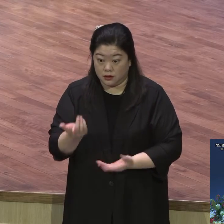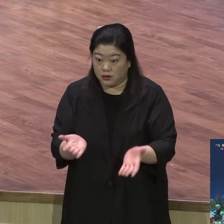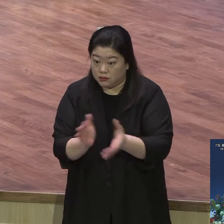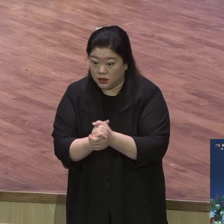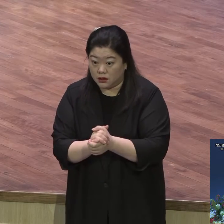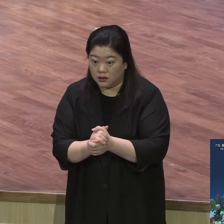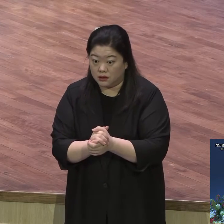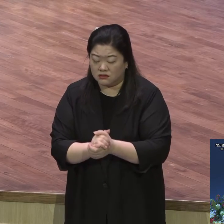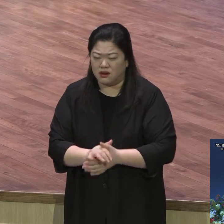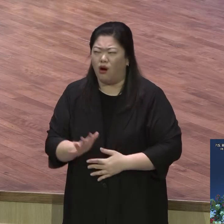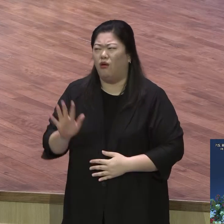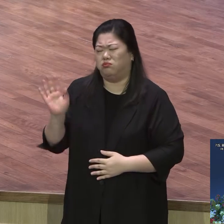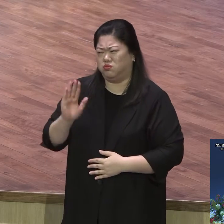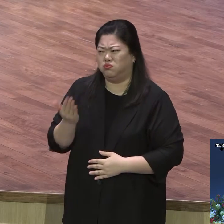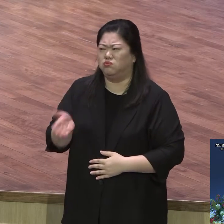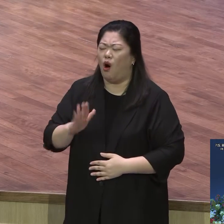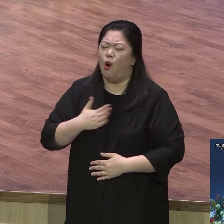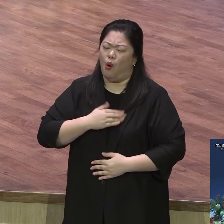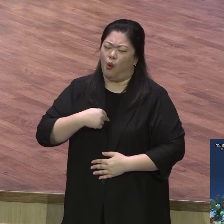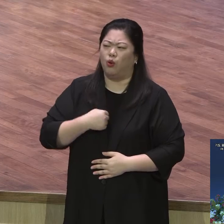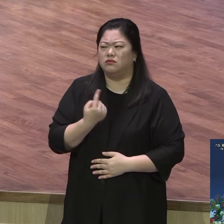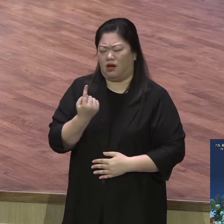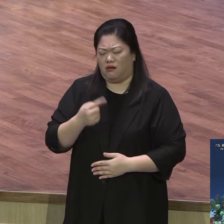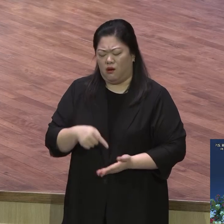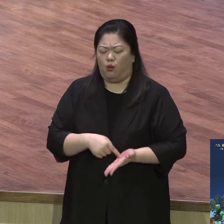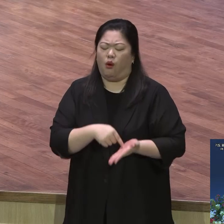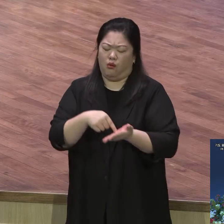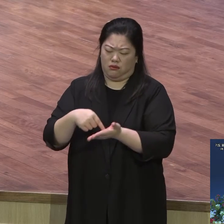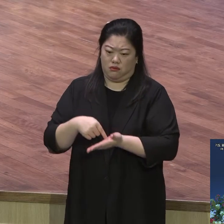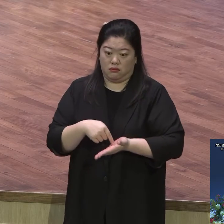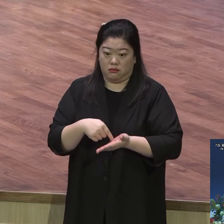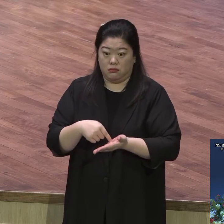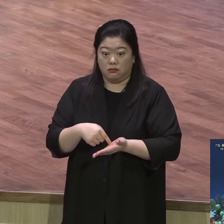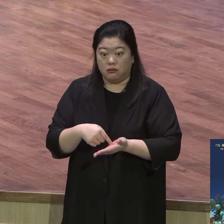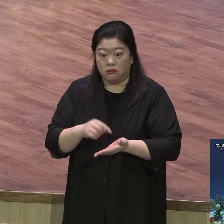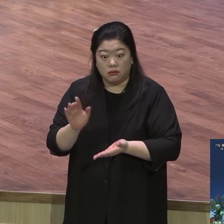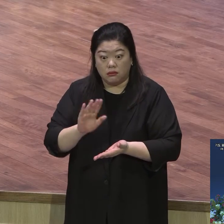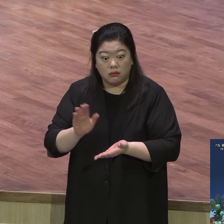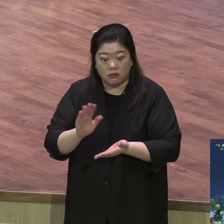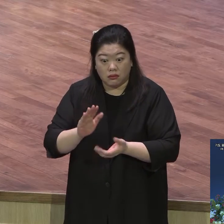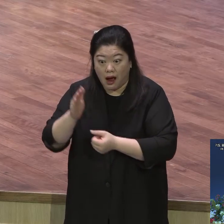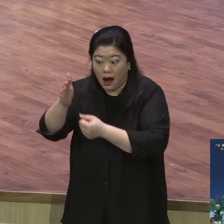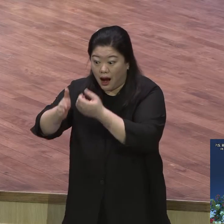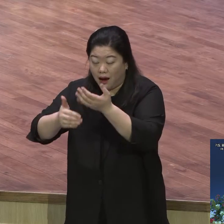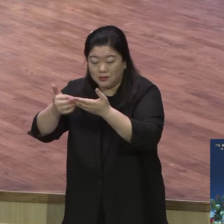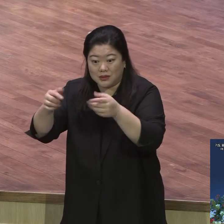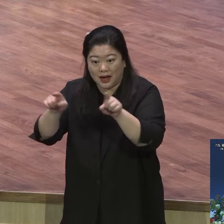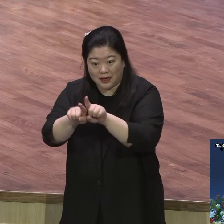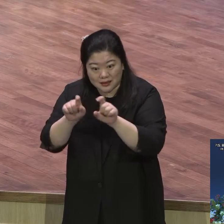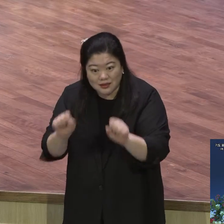외로워. 나 너무 혼자야. 혼자 아니에요. 속고 있는 거예요. 하나님의 영이 나와 함께 계신다.